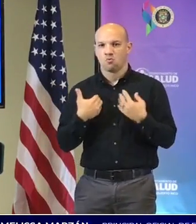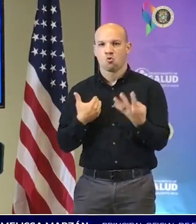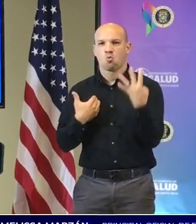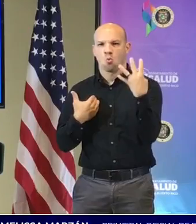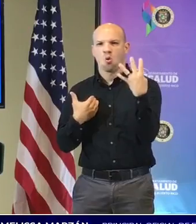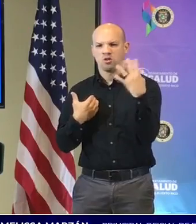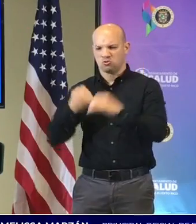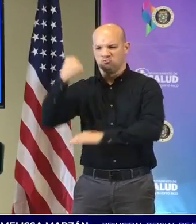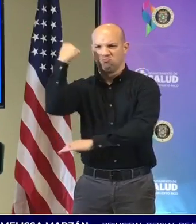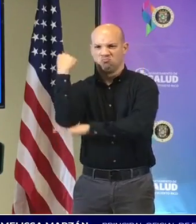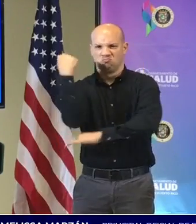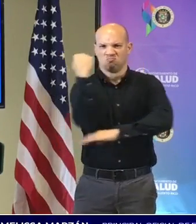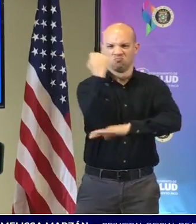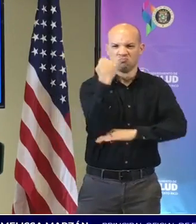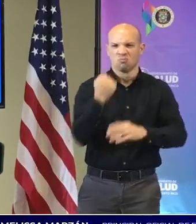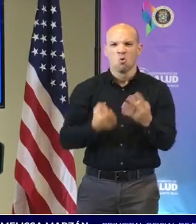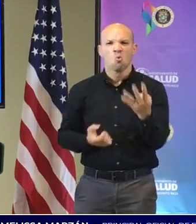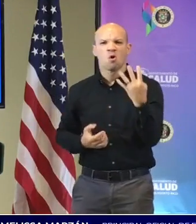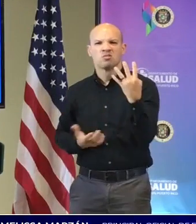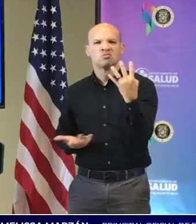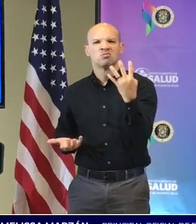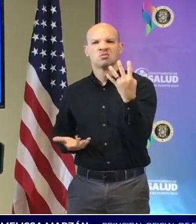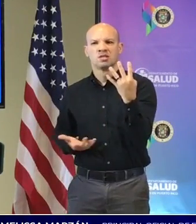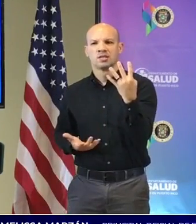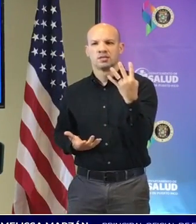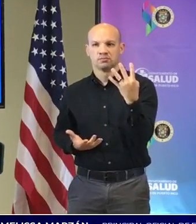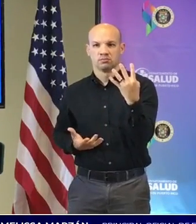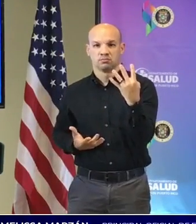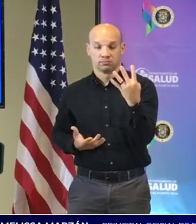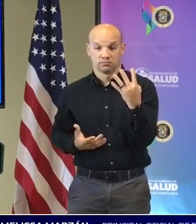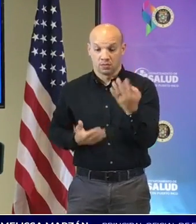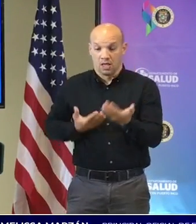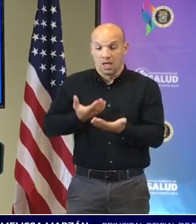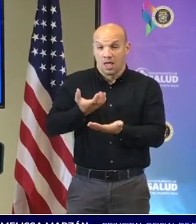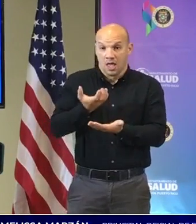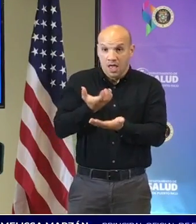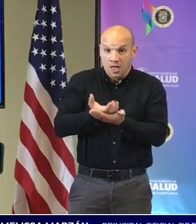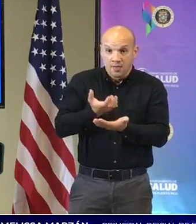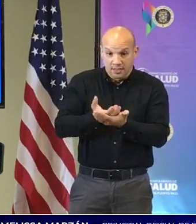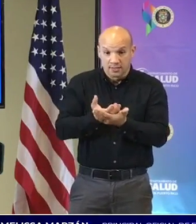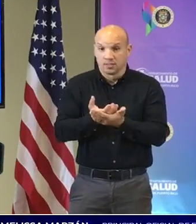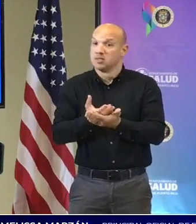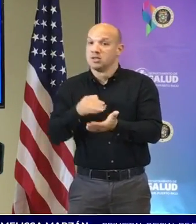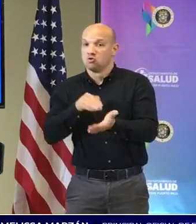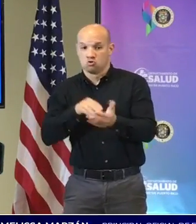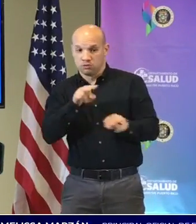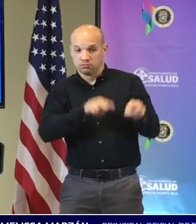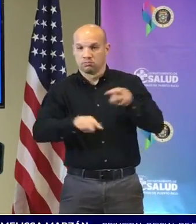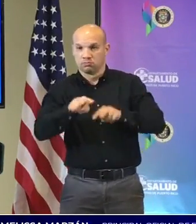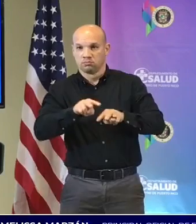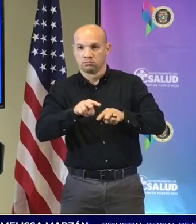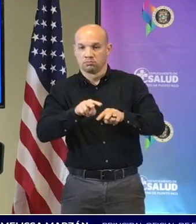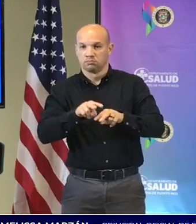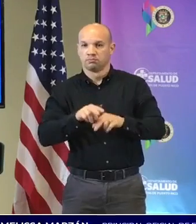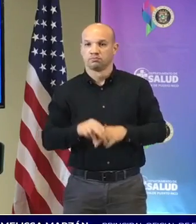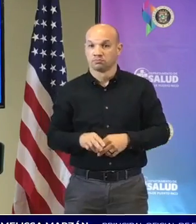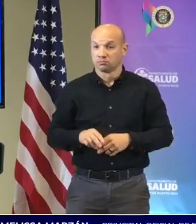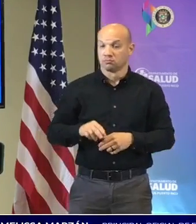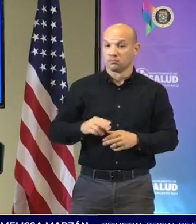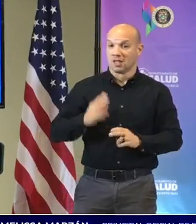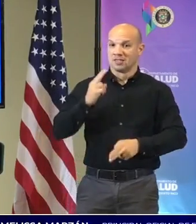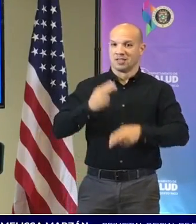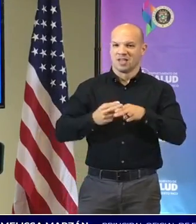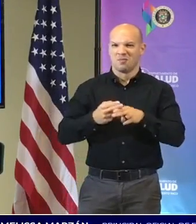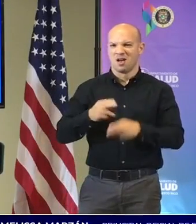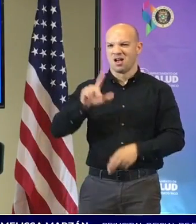que puedo comentar es sobre la vigilancia epidemiológica y como bien mencionaron, on-COVID, que es el término también